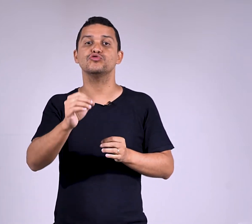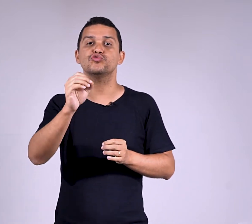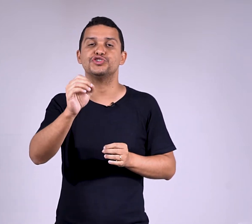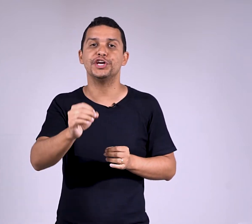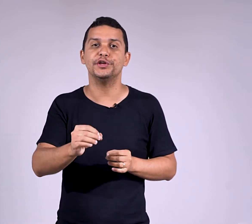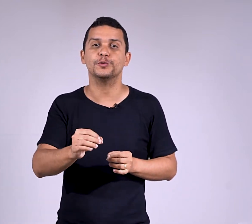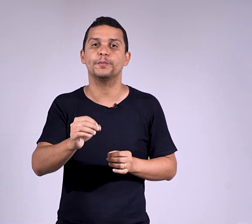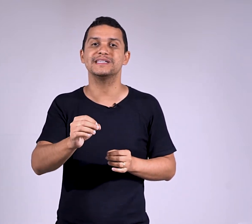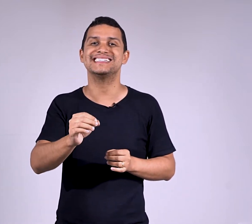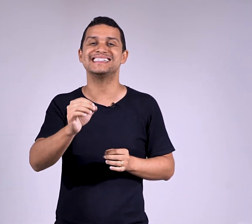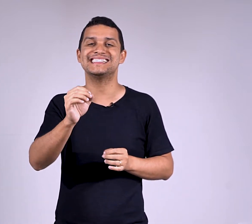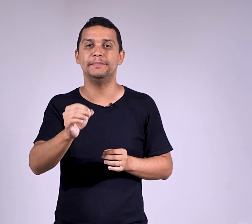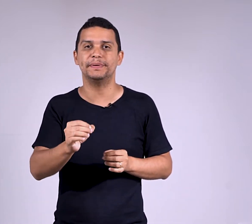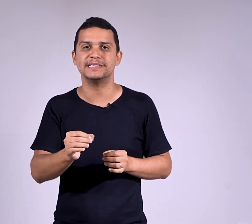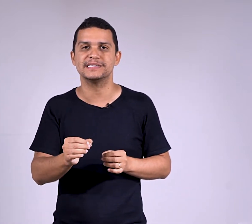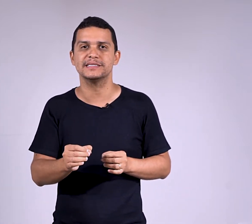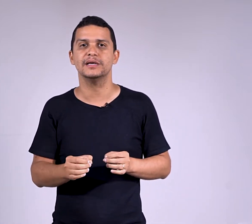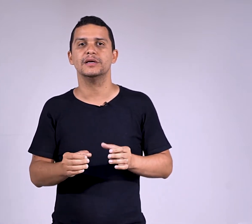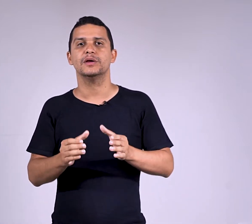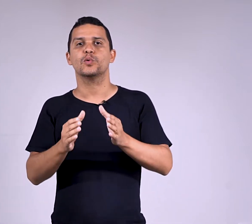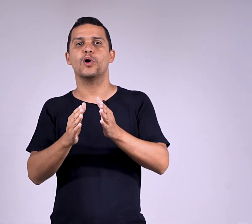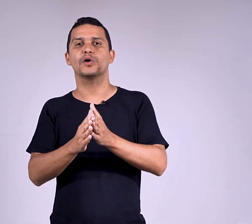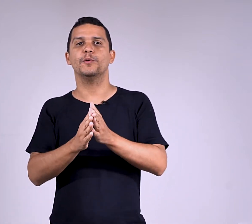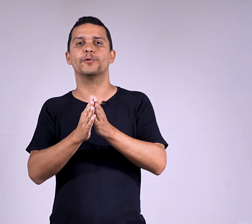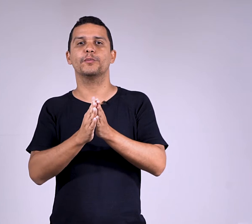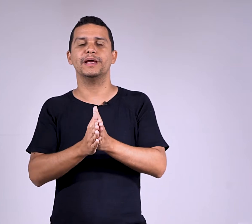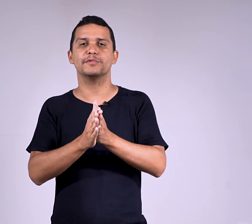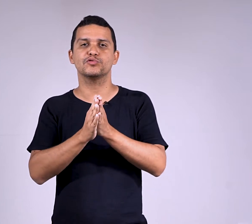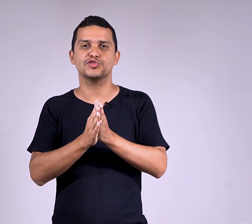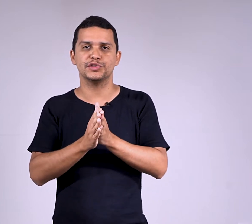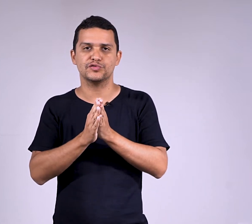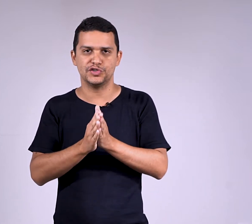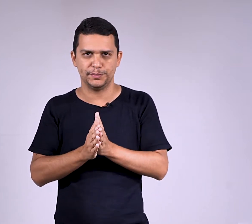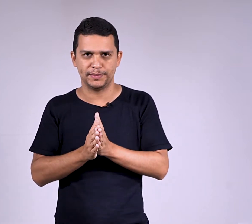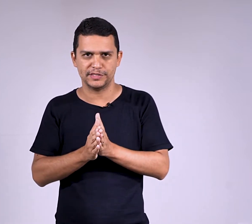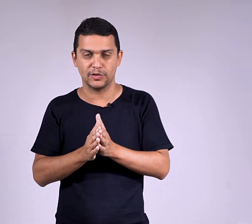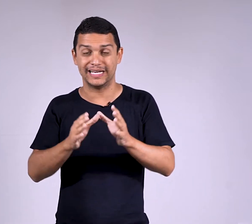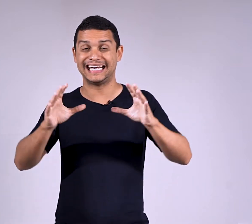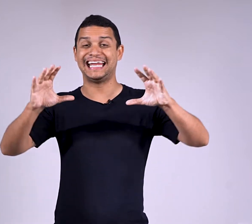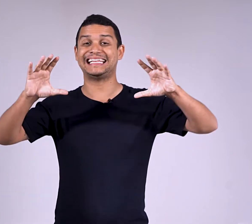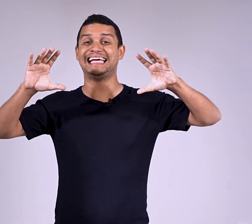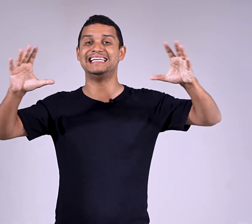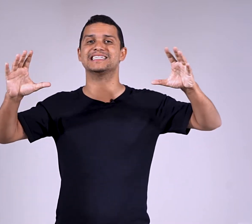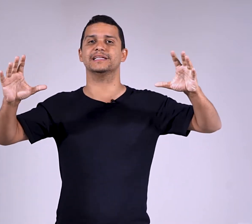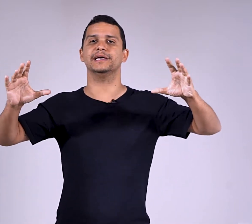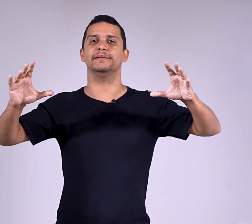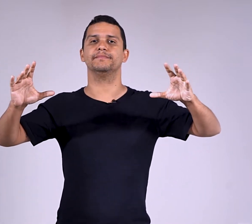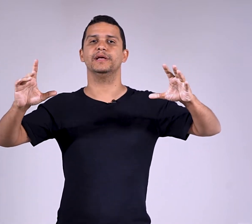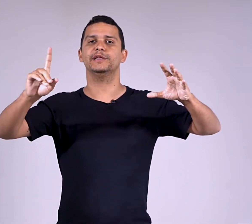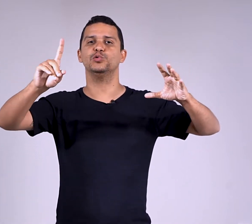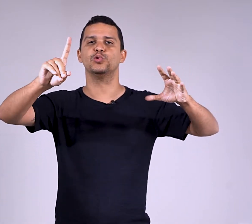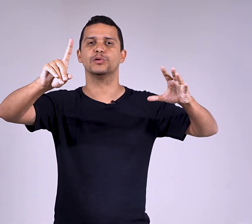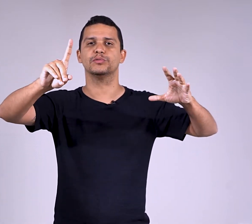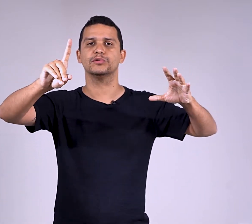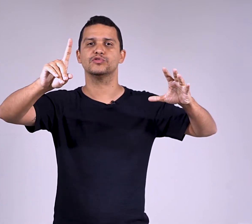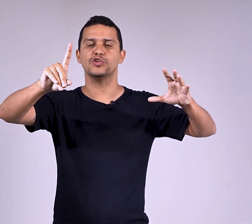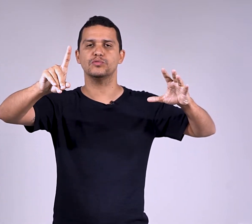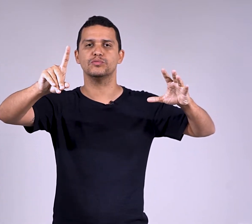o sujeito pode ser simples. Qual que o problema do sujeito simples? Qual que a característica dele? Ele tem um núcleo. Só um